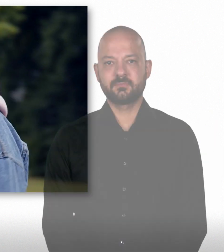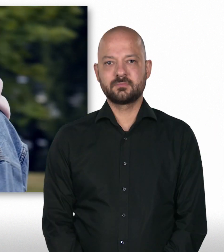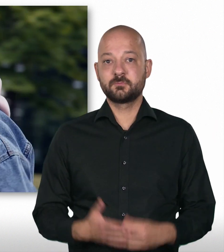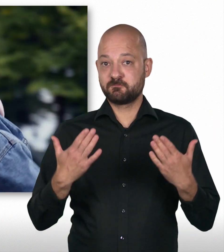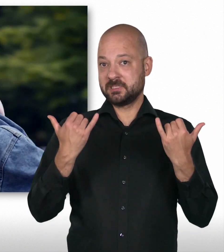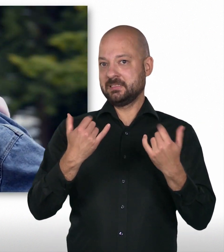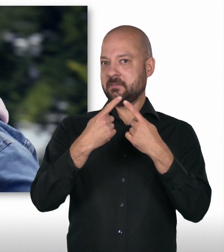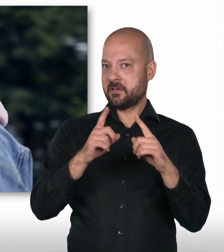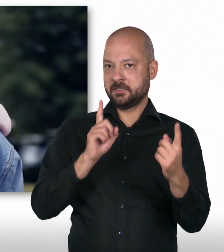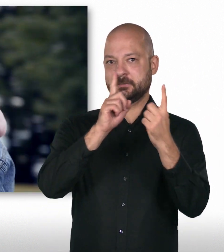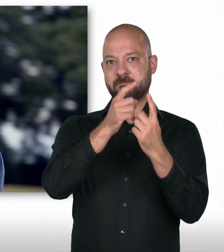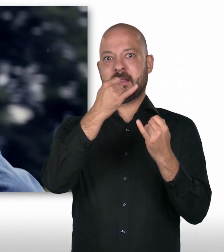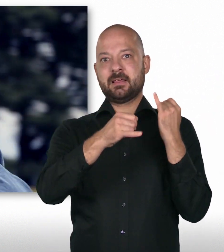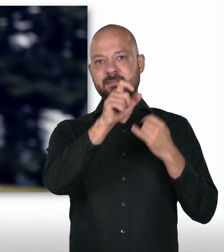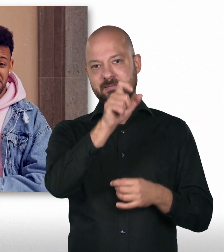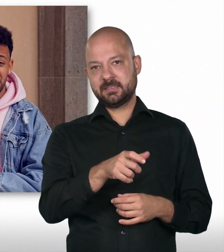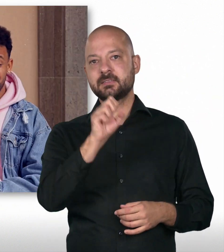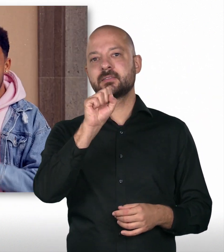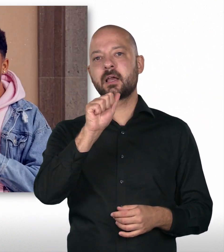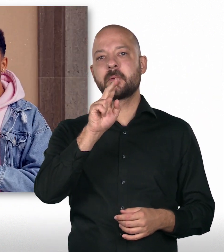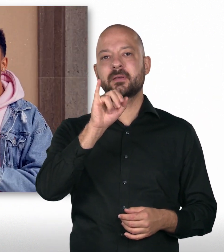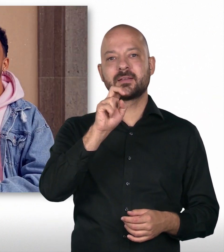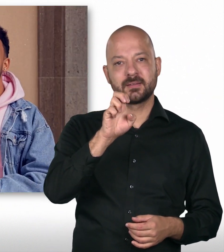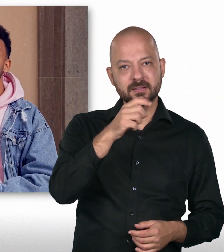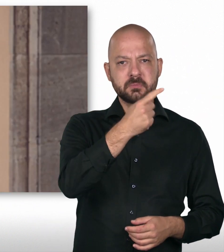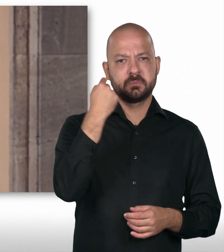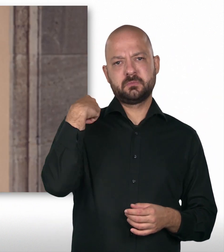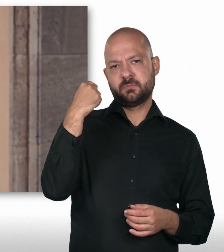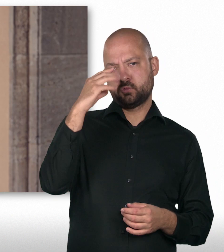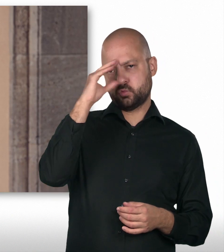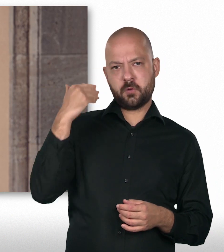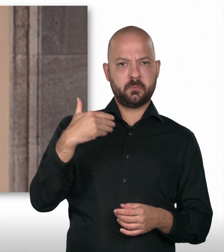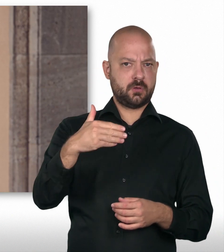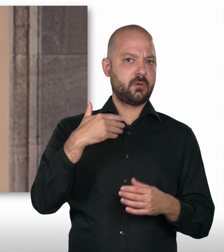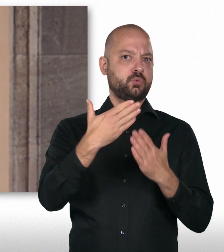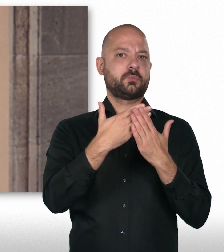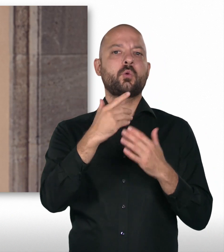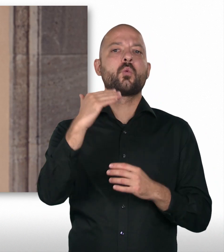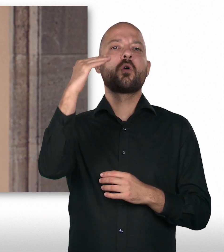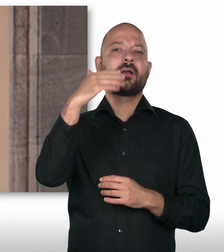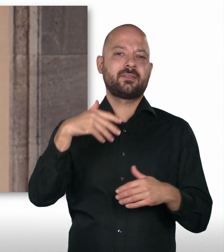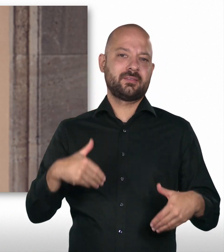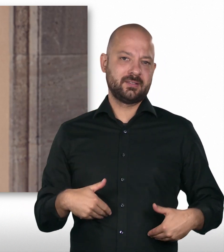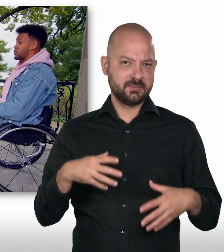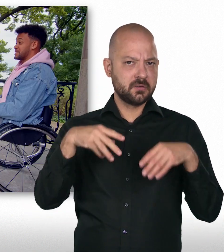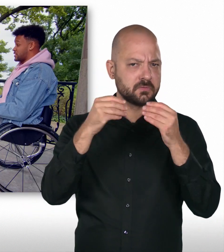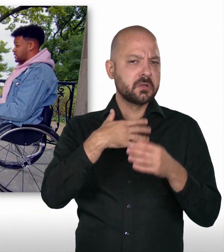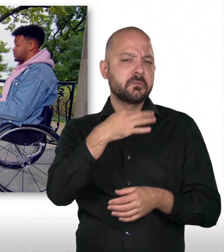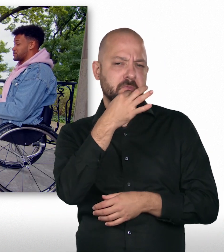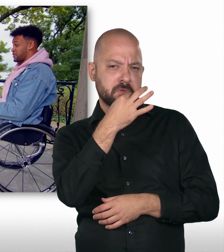Jetzt habe ich meinen letzten Gast heute vor mir und zwar Sabine. Sabine hat diesen Sommer ihre Ausbildung im höheren Dienst begonnen und dazu habe ich heute ein paar